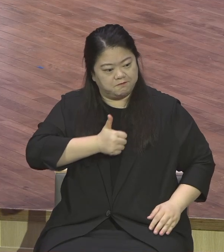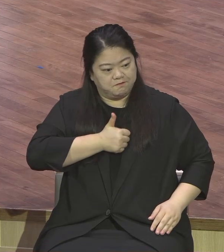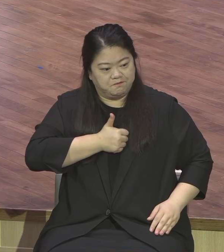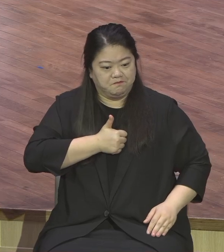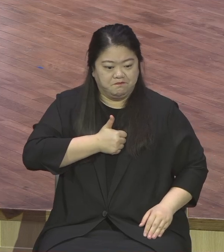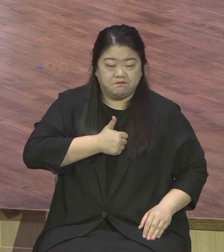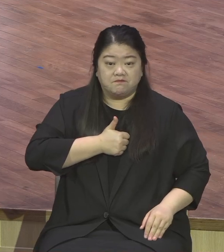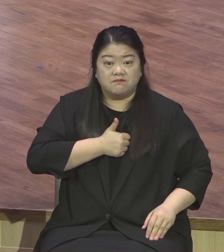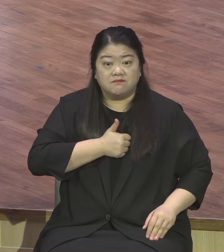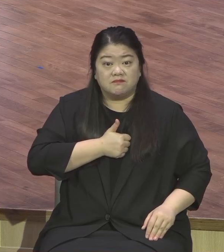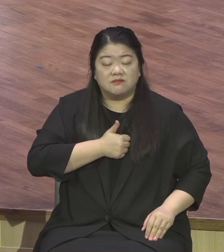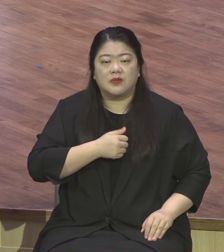거예요.